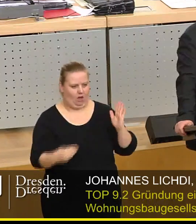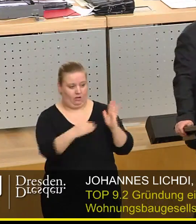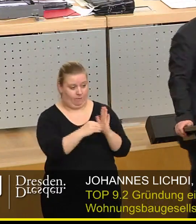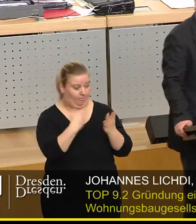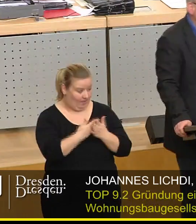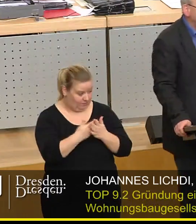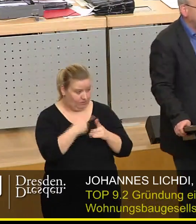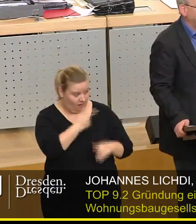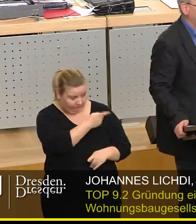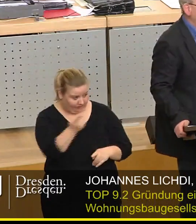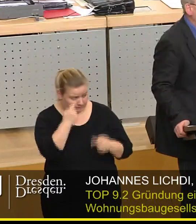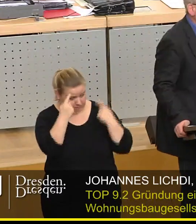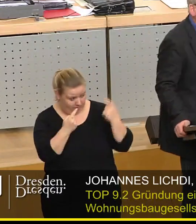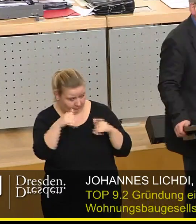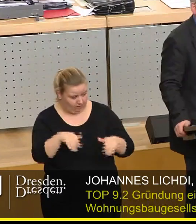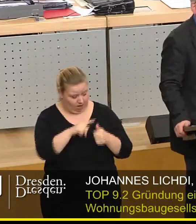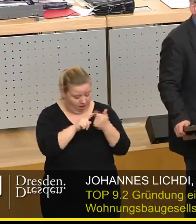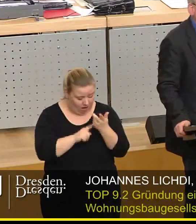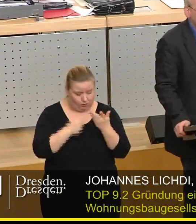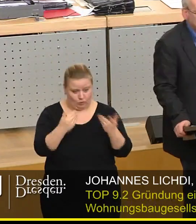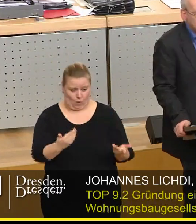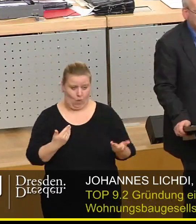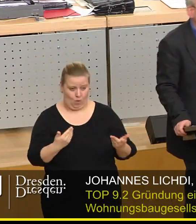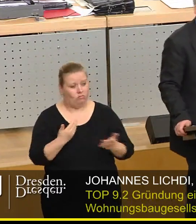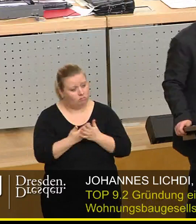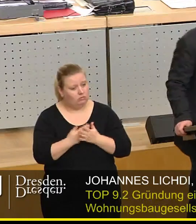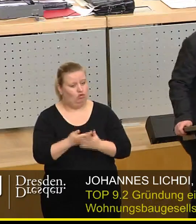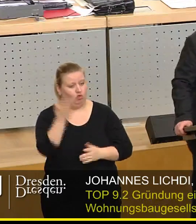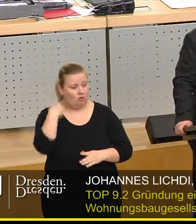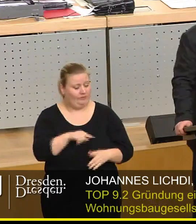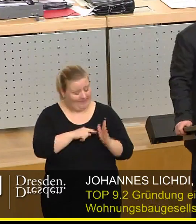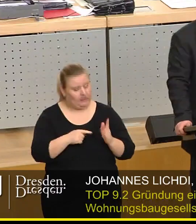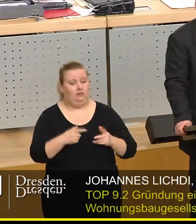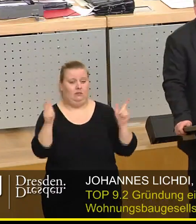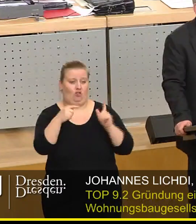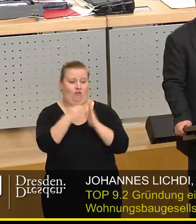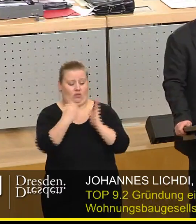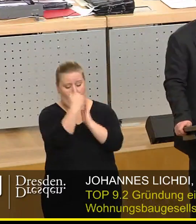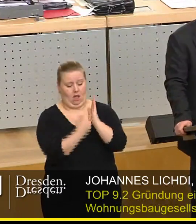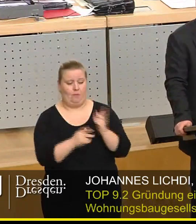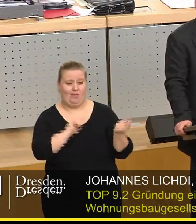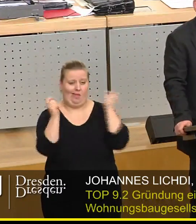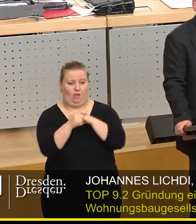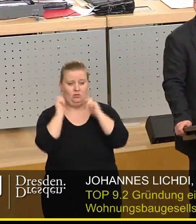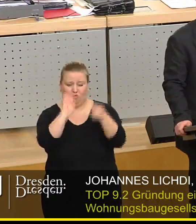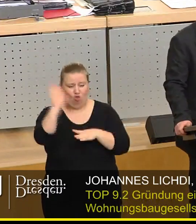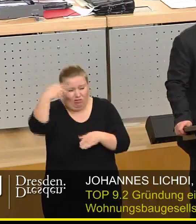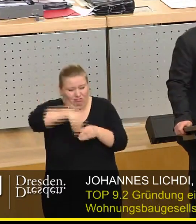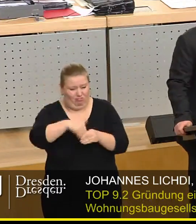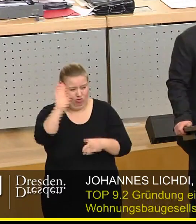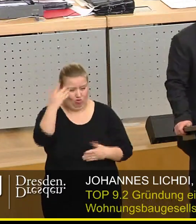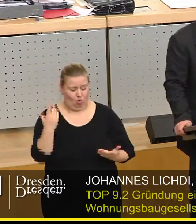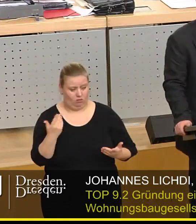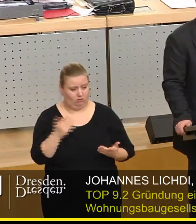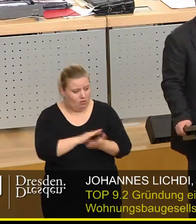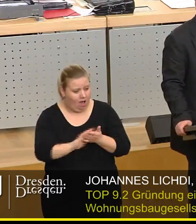Herr Avenarius, die Bedenken, die Sie hier noch einmal formuliert haben, genau diese Bedenken lösen wir mit unserem Änderungsantrag. Wir machen hier